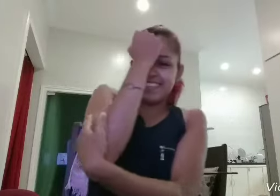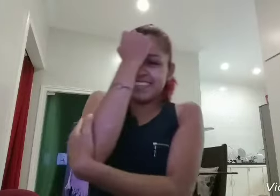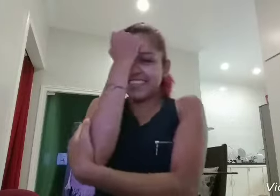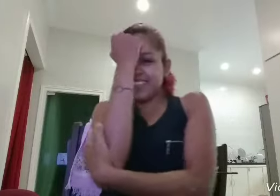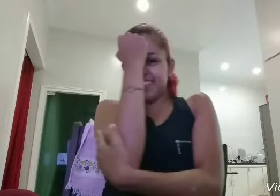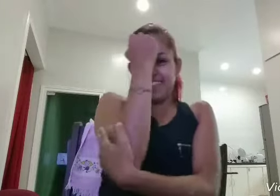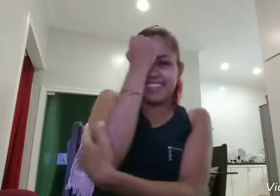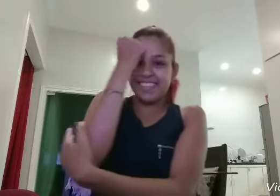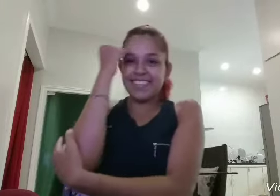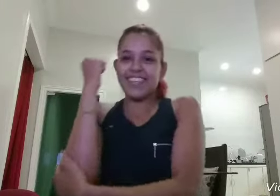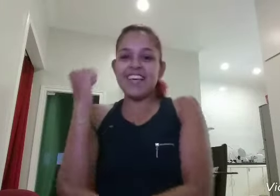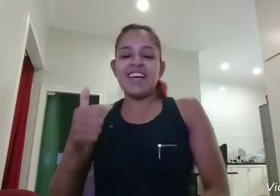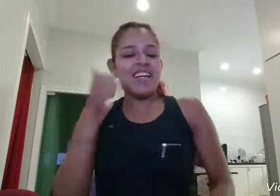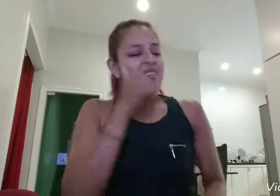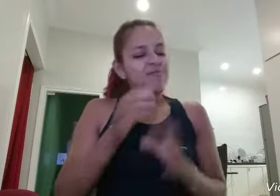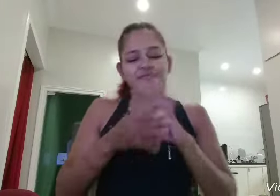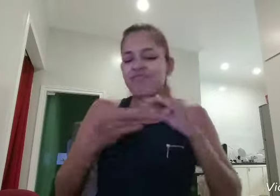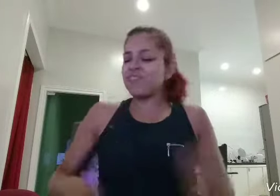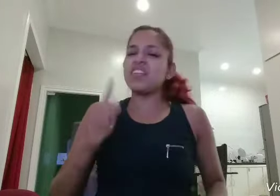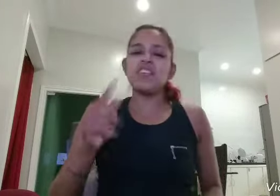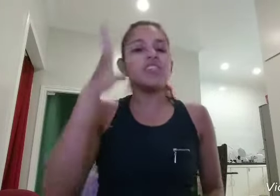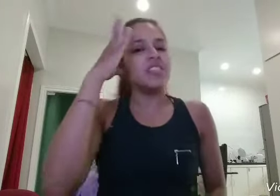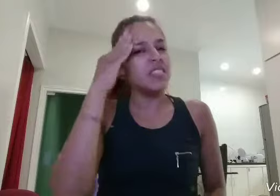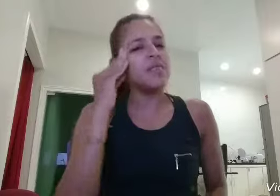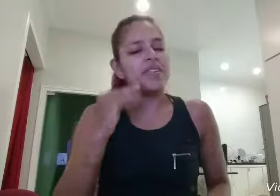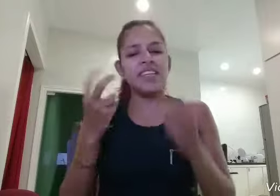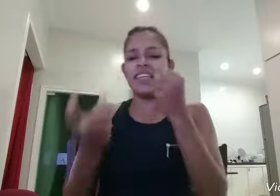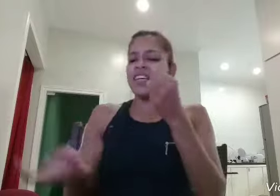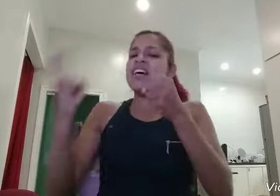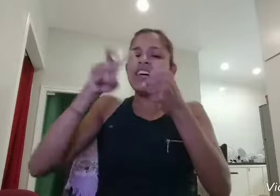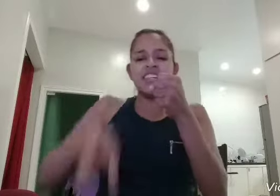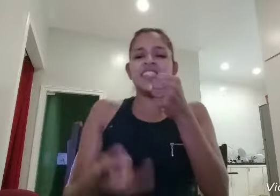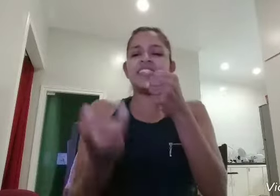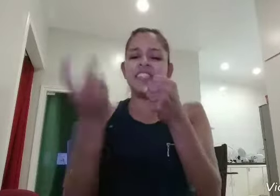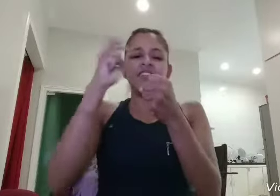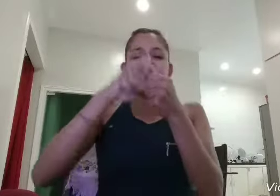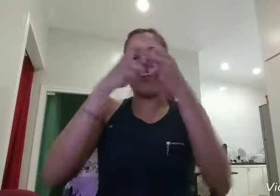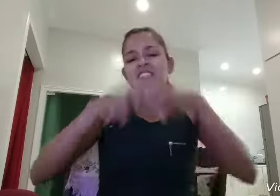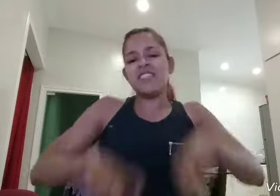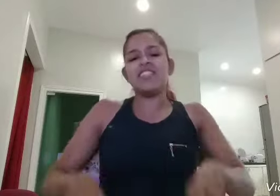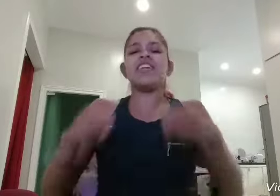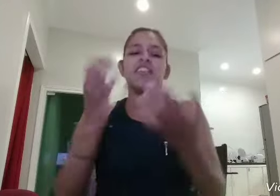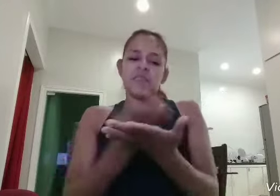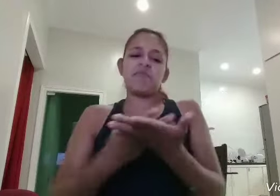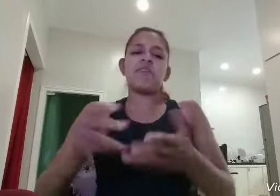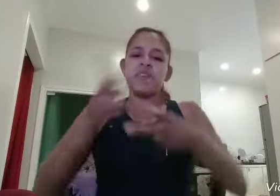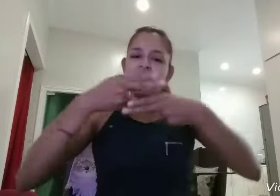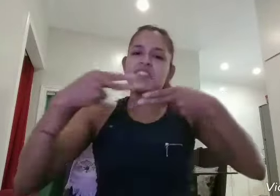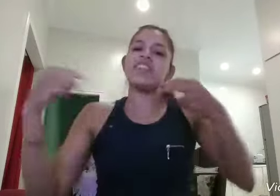Ela não prestava e você sabia Se não te dava sem alguma coisa